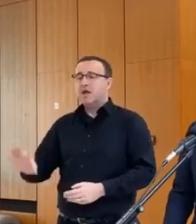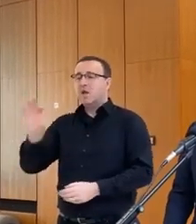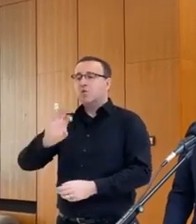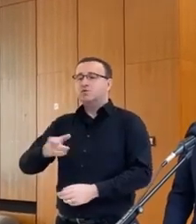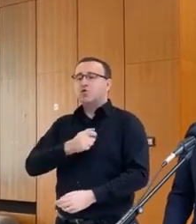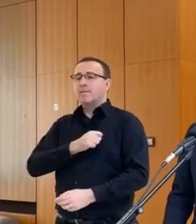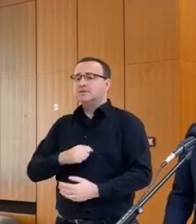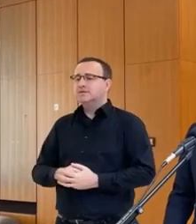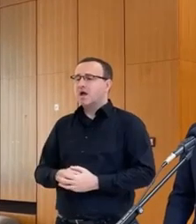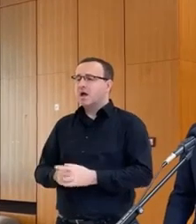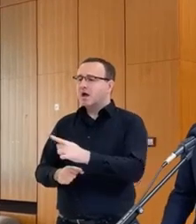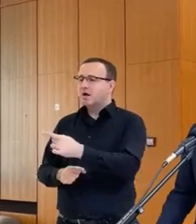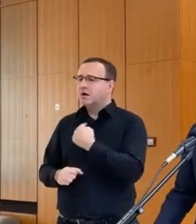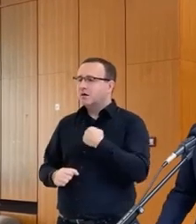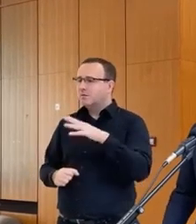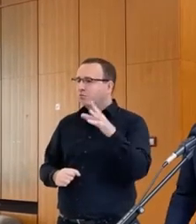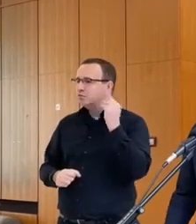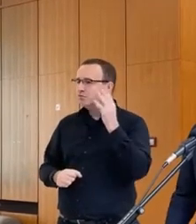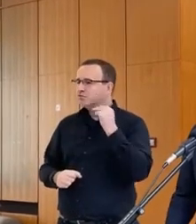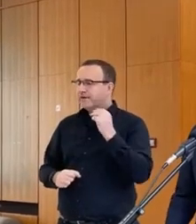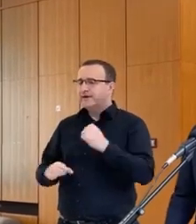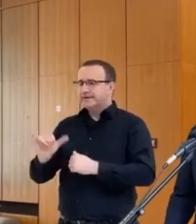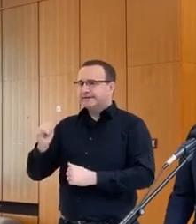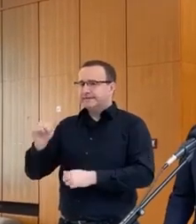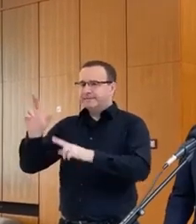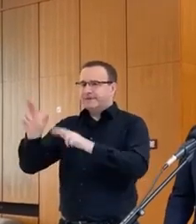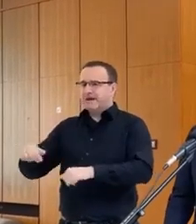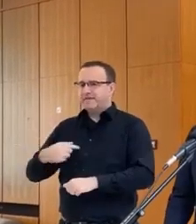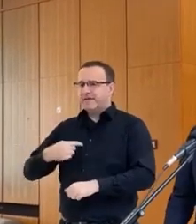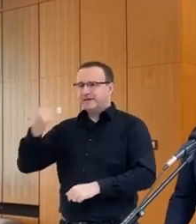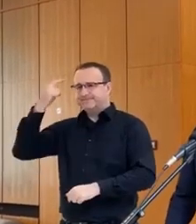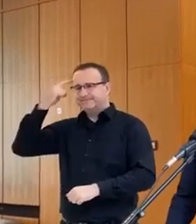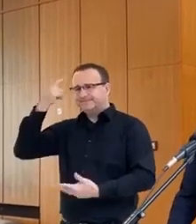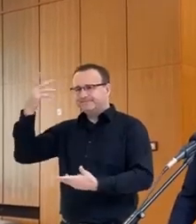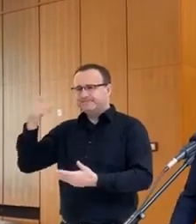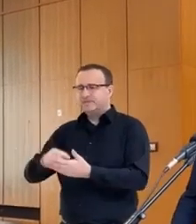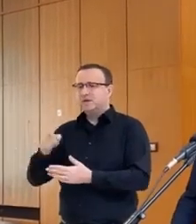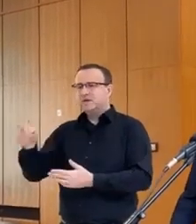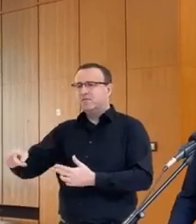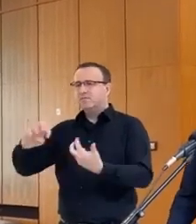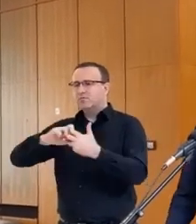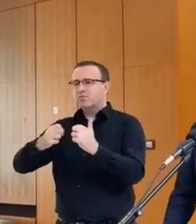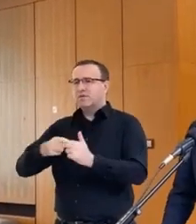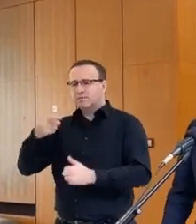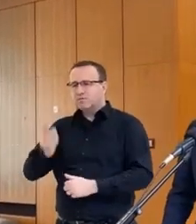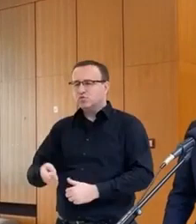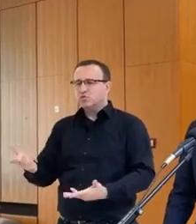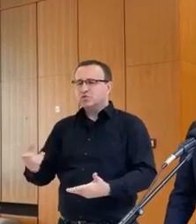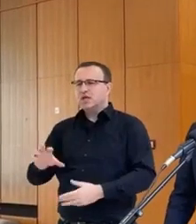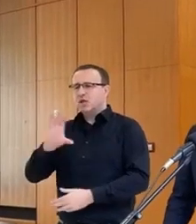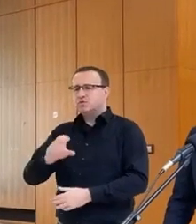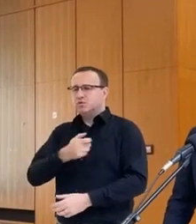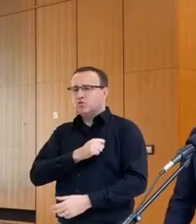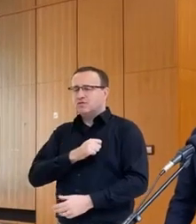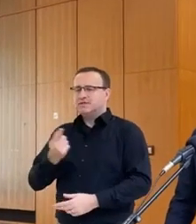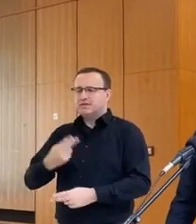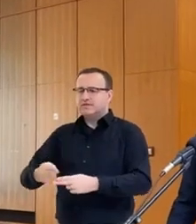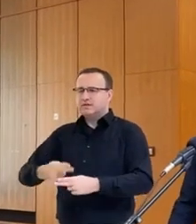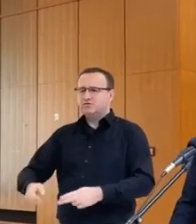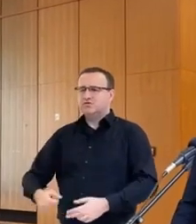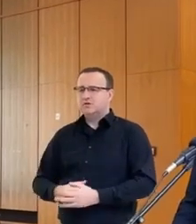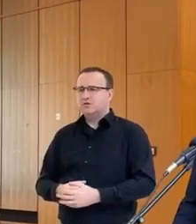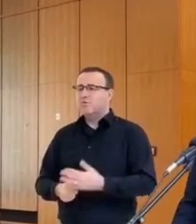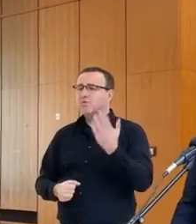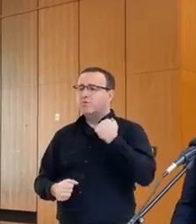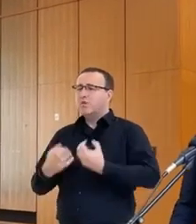povedala, že áno, uvedomujeme si, že tento problém bude musieť Európska komisia riešiť.